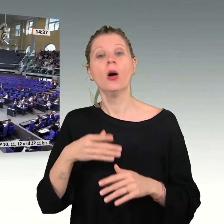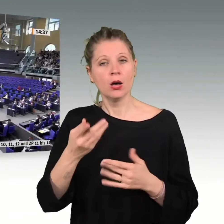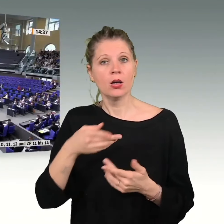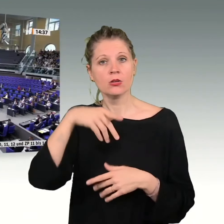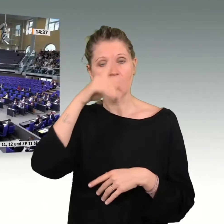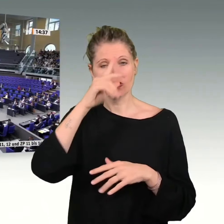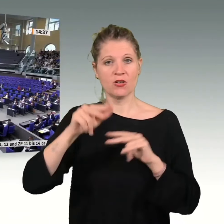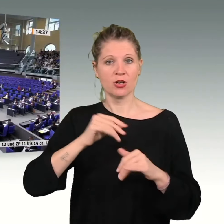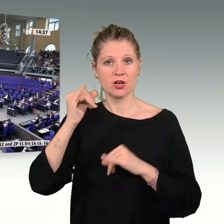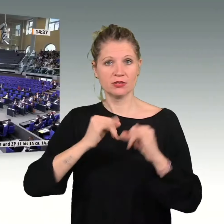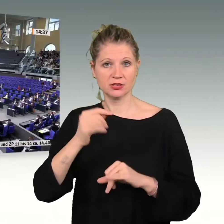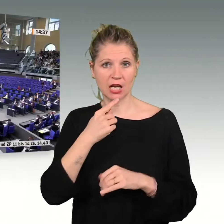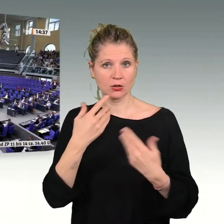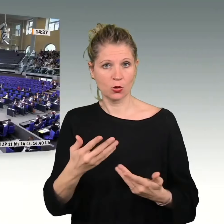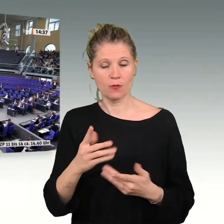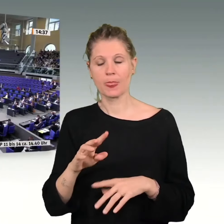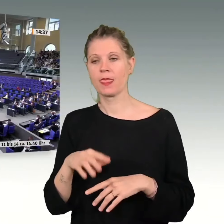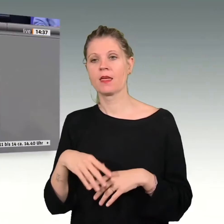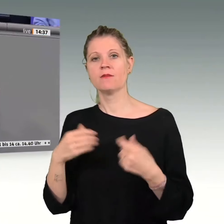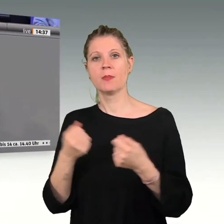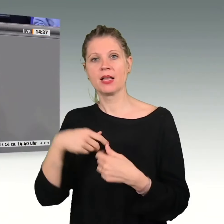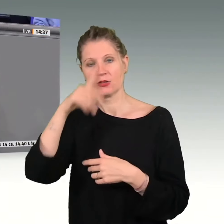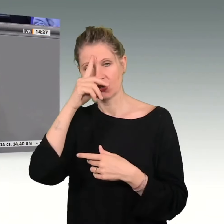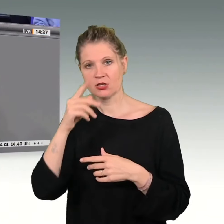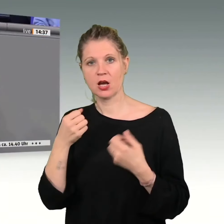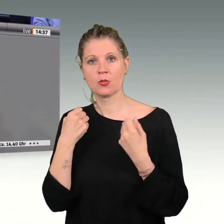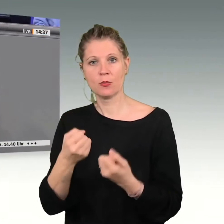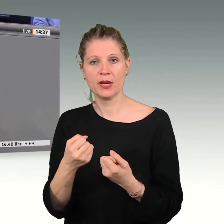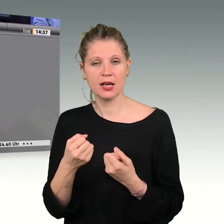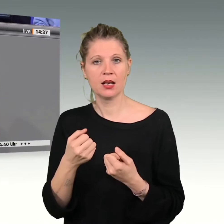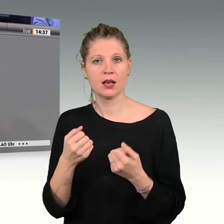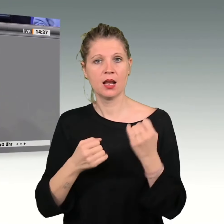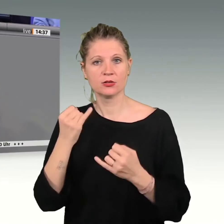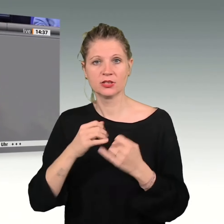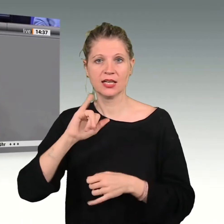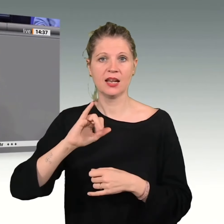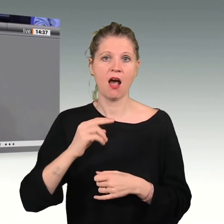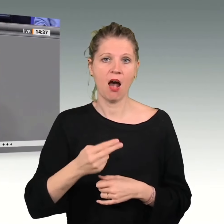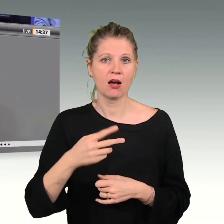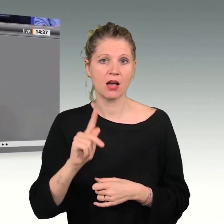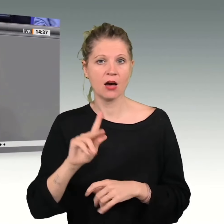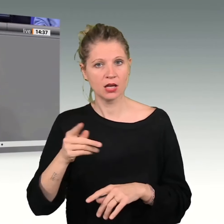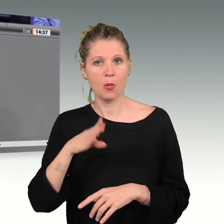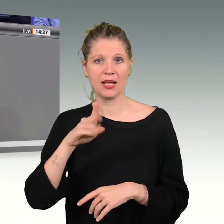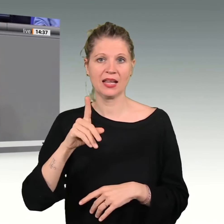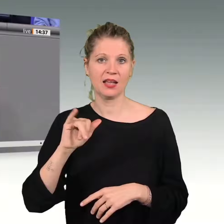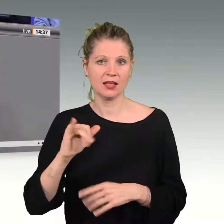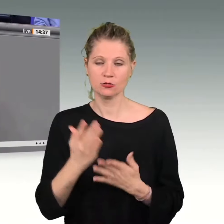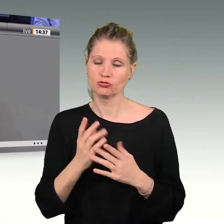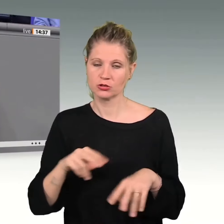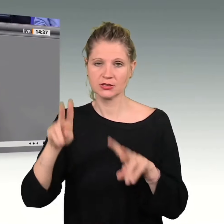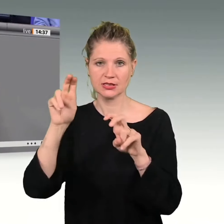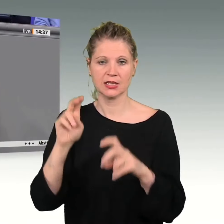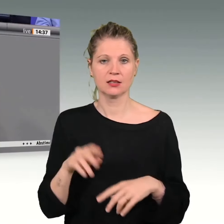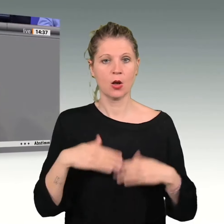Wirtschaft, der Verband der Automobilindustrie, Handelskammern, IHK, und ich habe es schon zitiert, der BDI. Ganz erschreckend, am